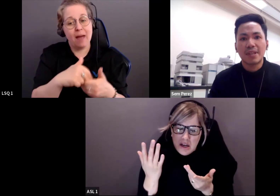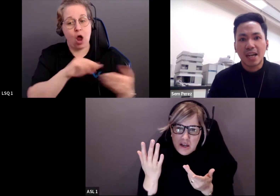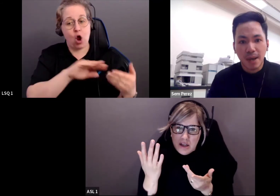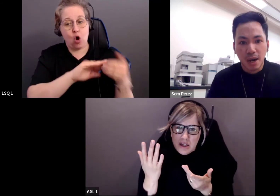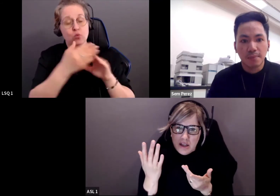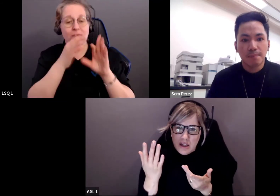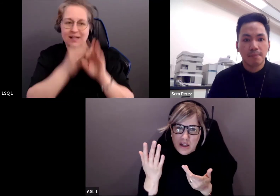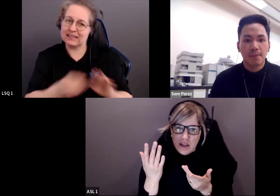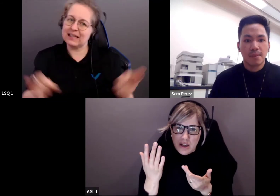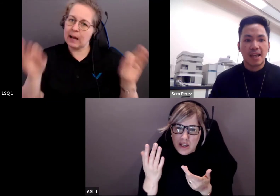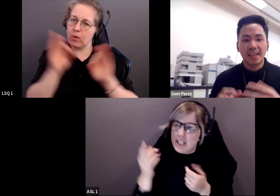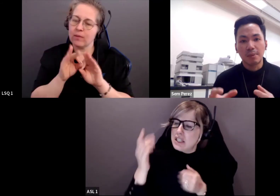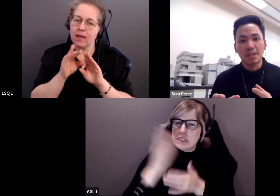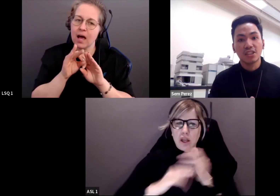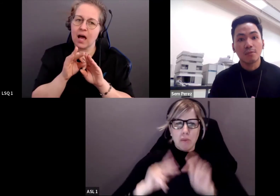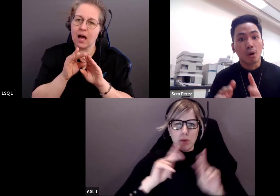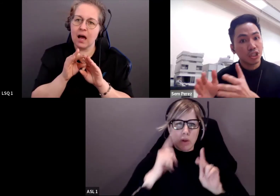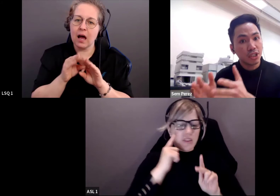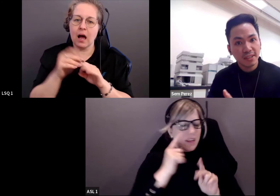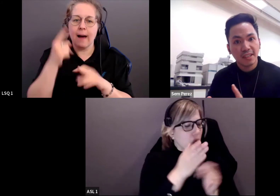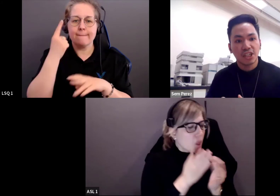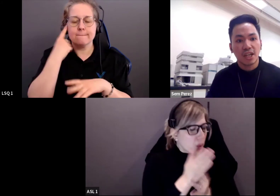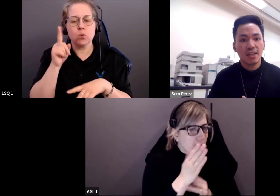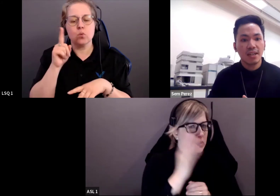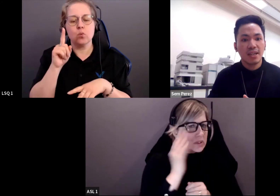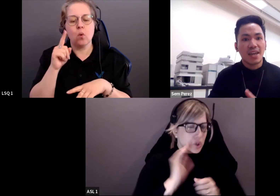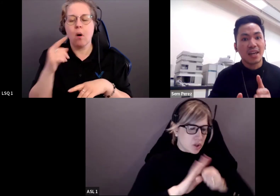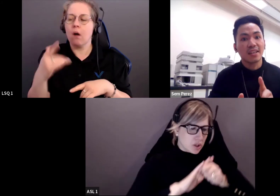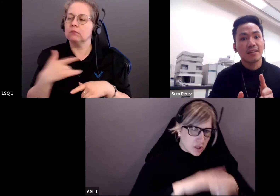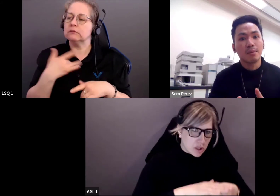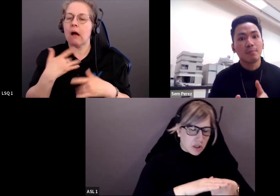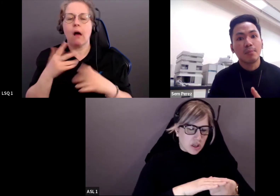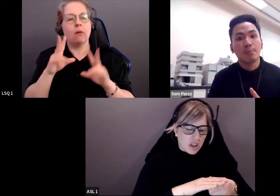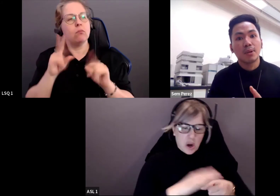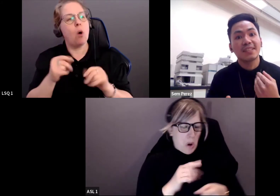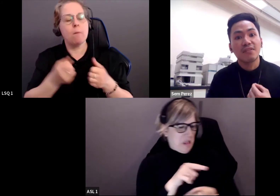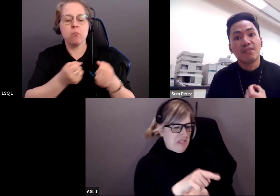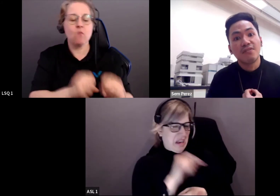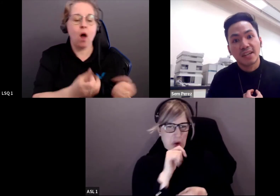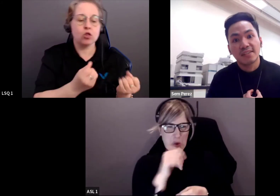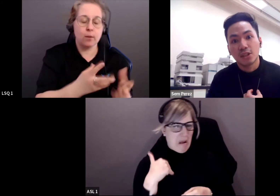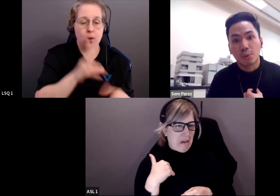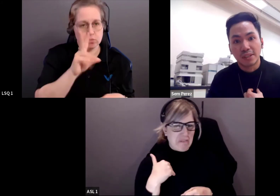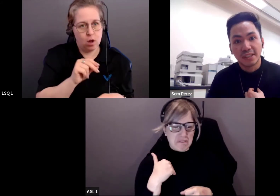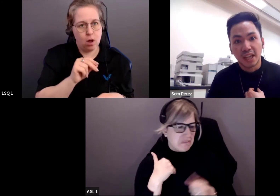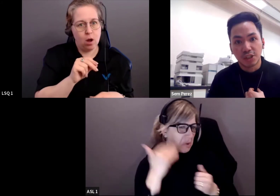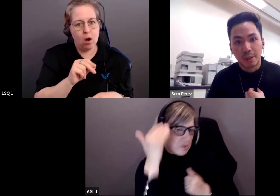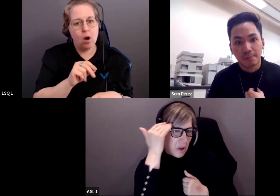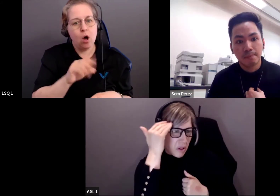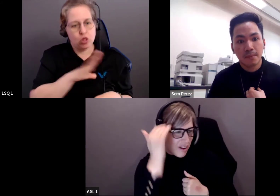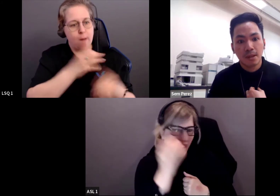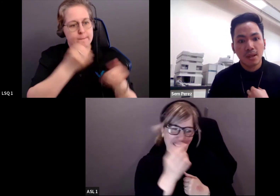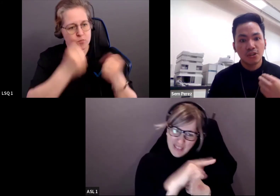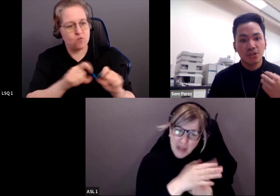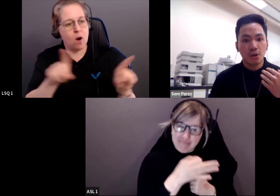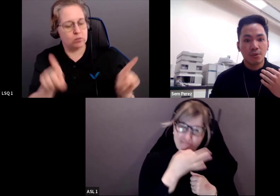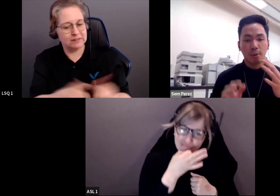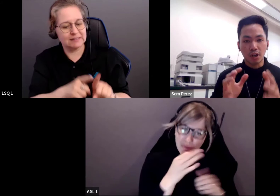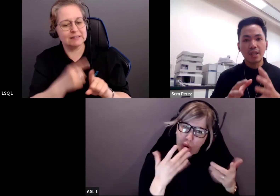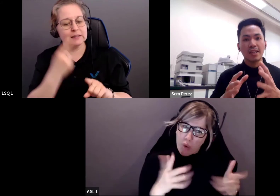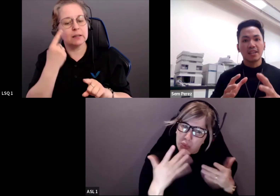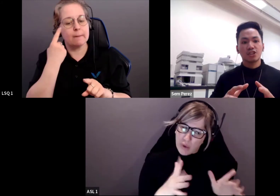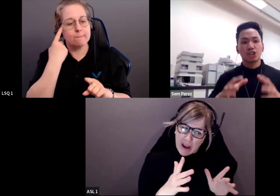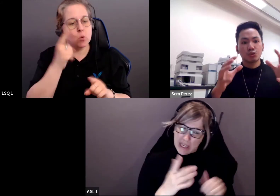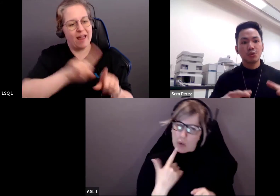l'hypothèse implicite selon laquelle ces personnes manquent de pouvoir, car cela peut conduire à la marginalisation et limiter leur auto